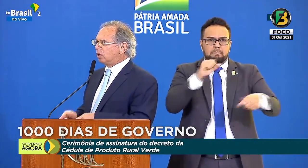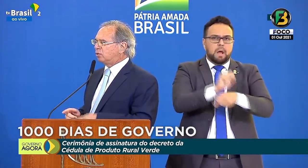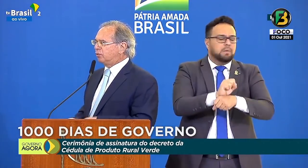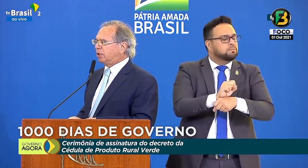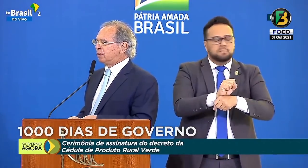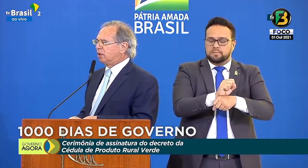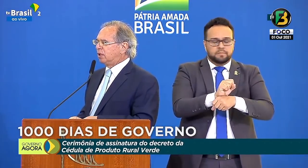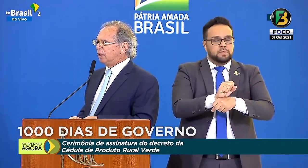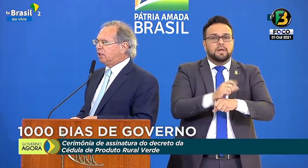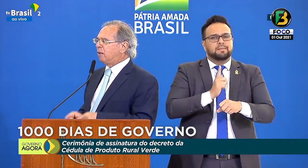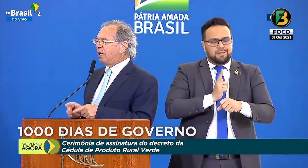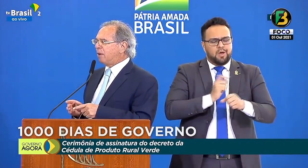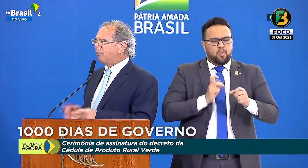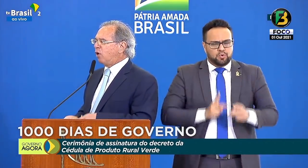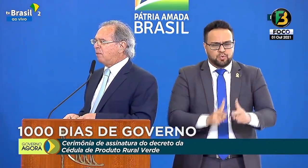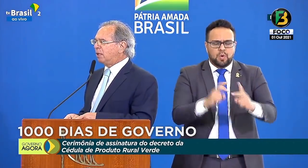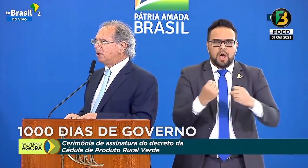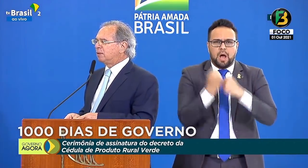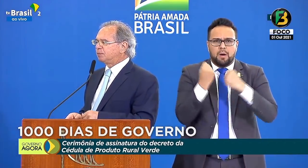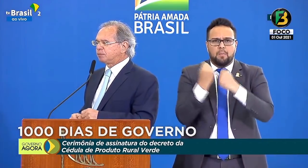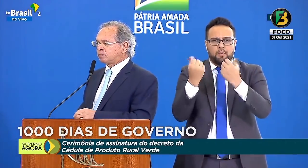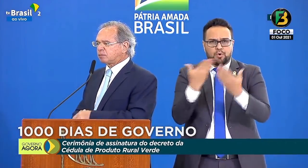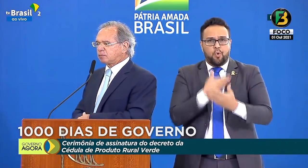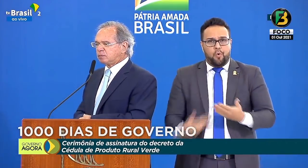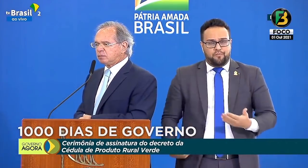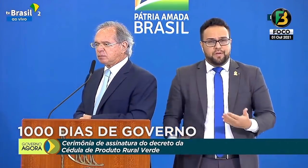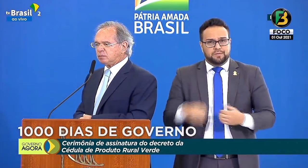apoiando o nosso governo. E, da mesma forma,